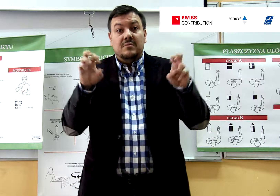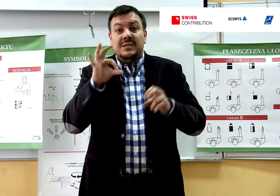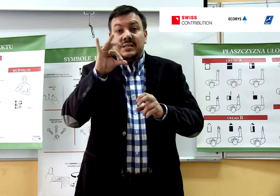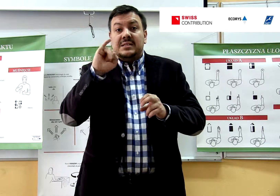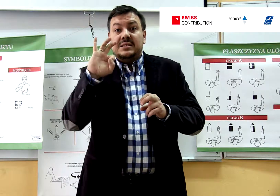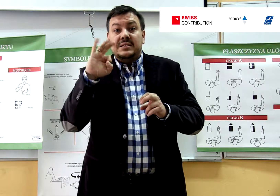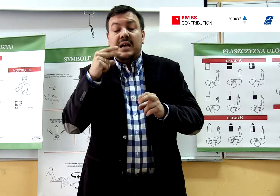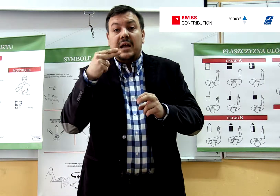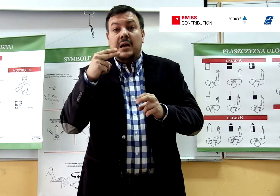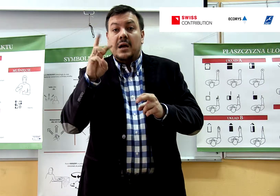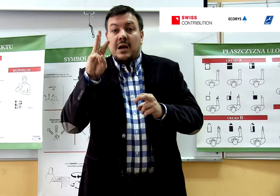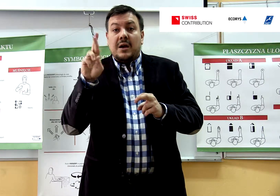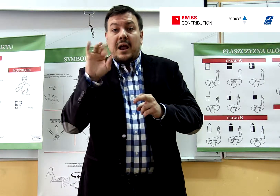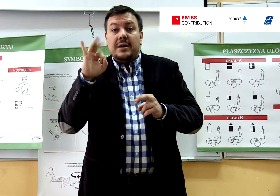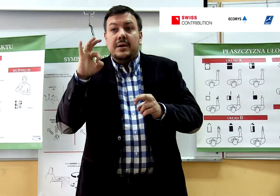SignWritingu.